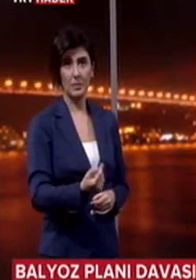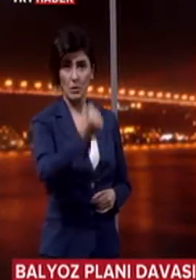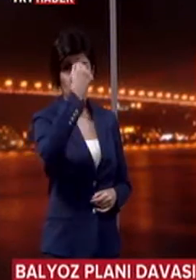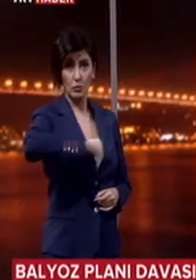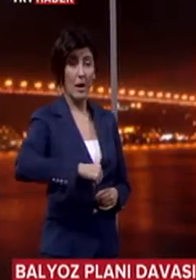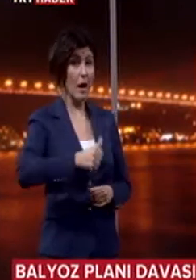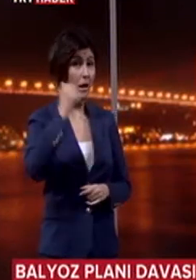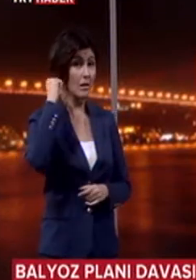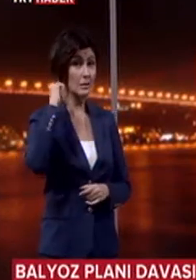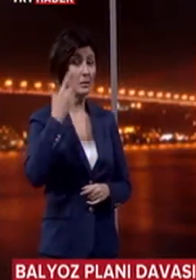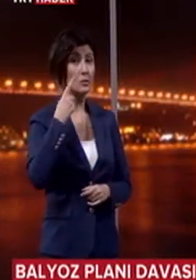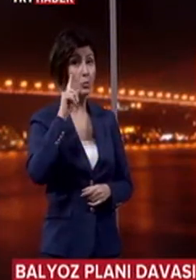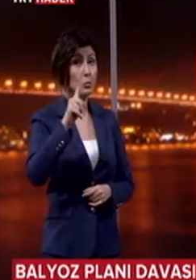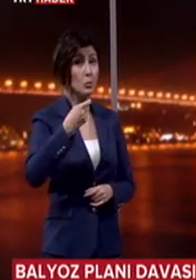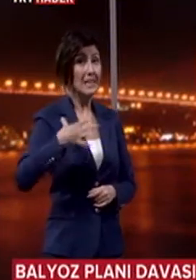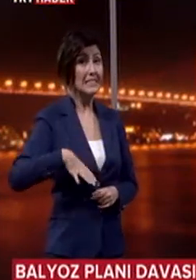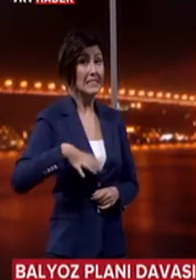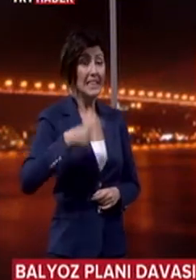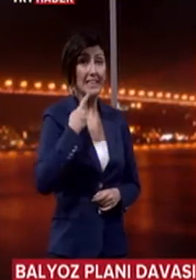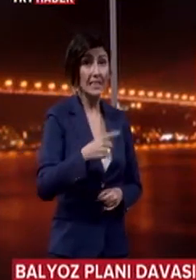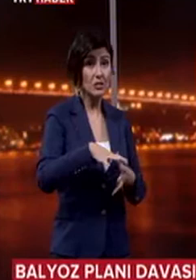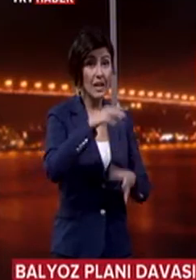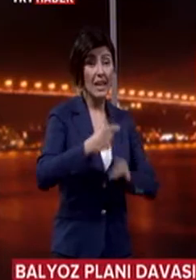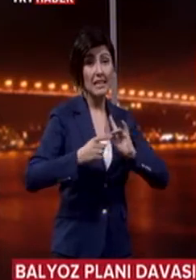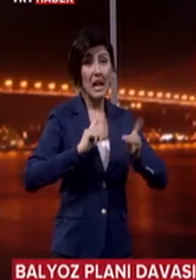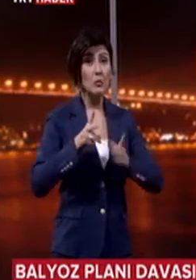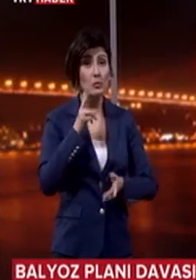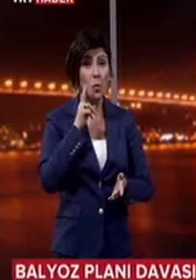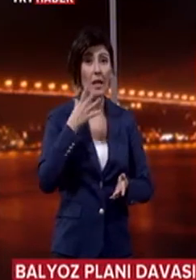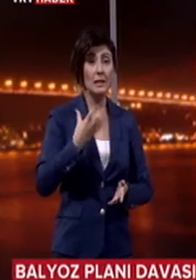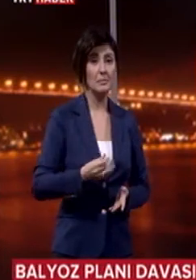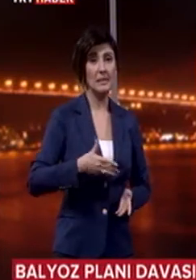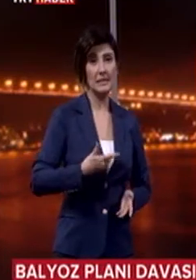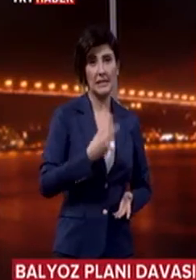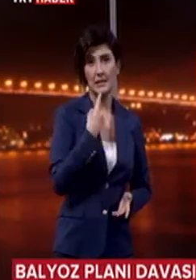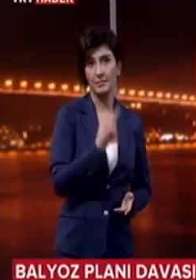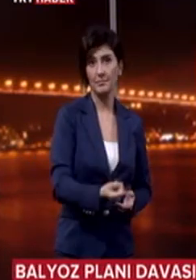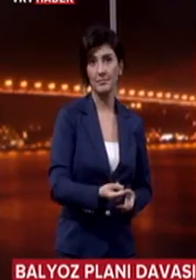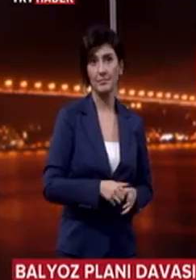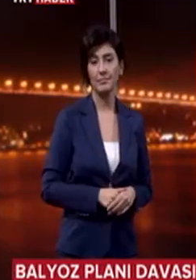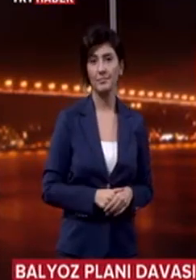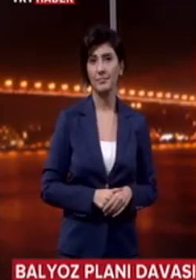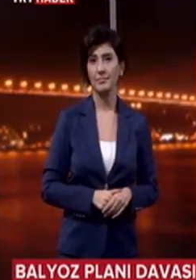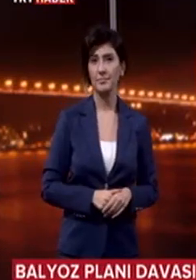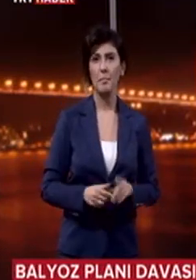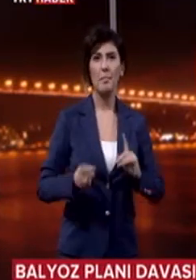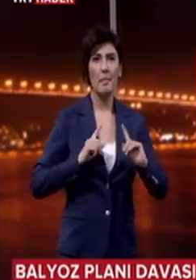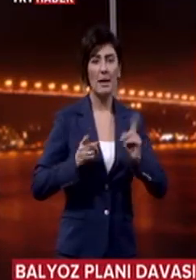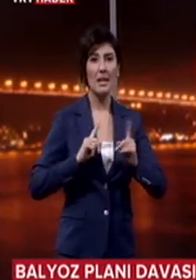Komplonun arkasındakilerin bulunmasını isteyen sanıklar yargılamanın sonlandırılmasını talep etti. Mahkeme duruşmayı